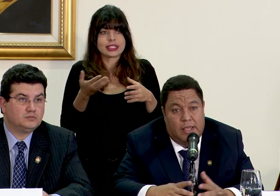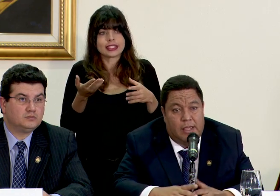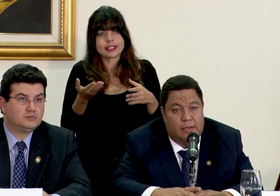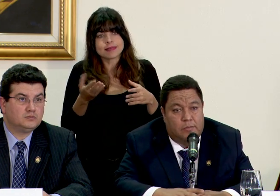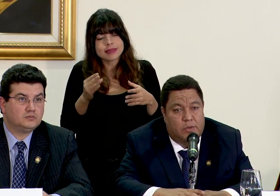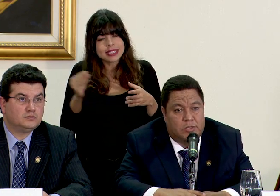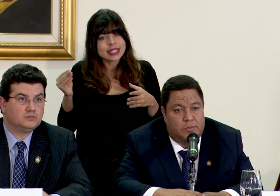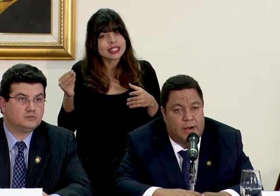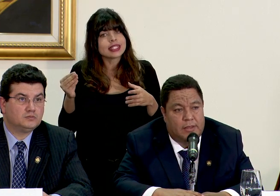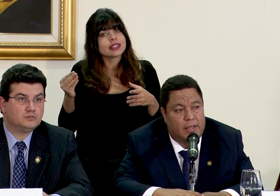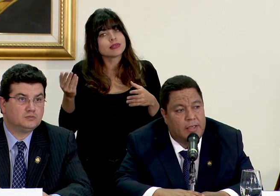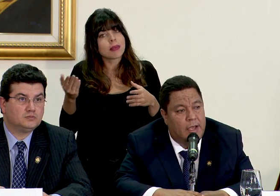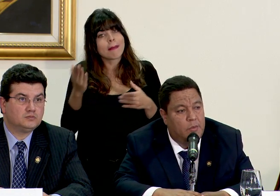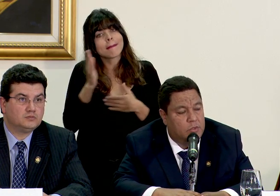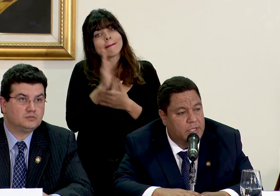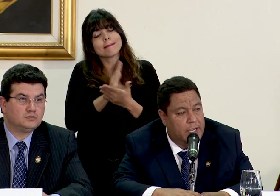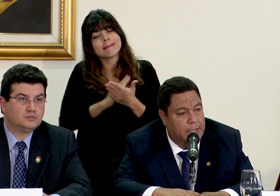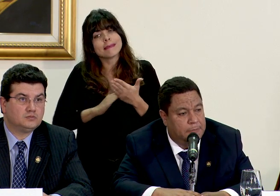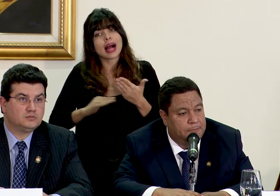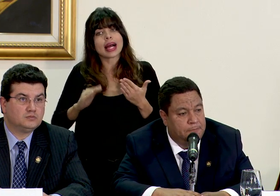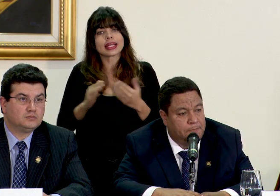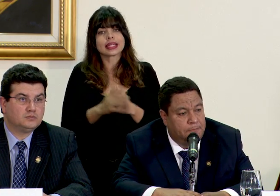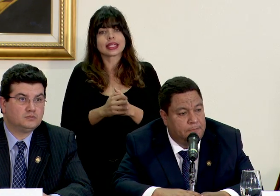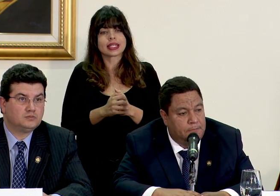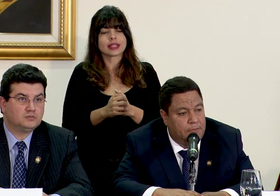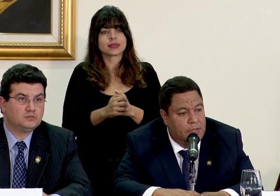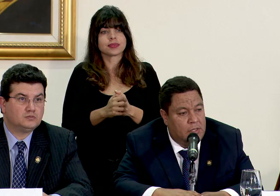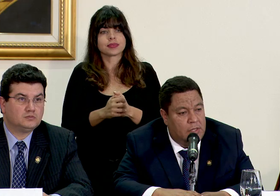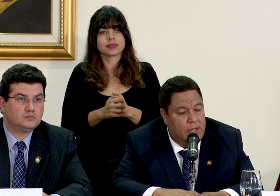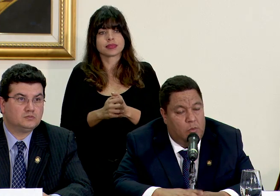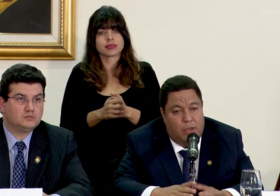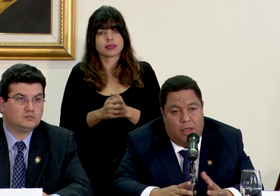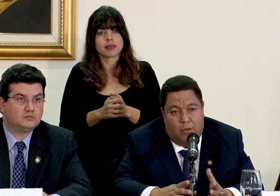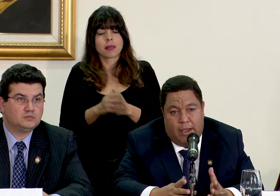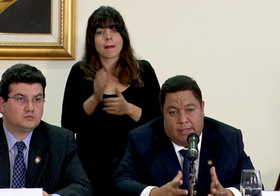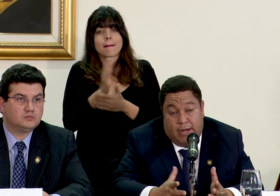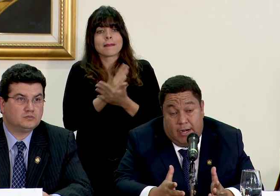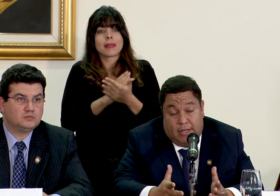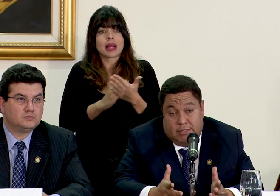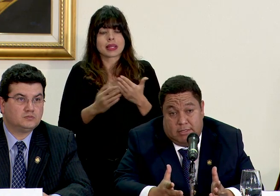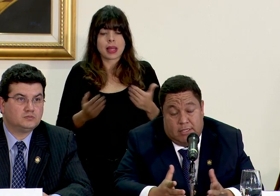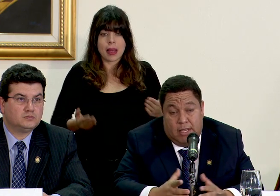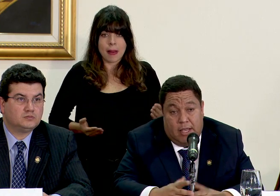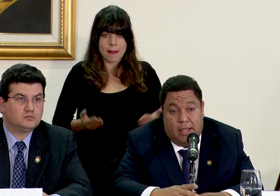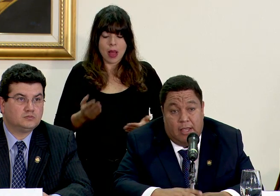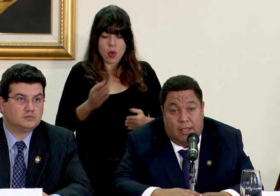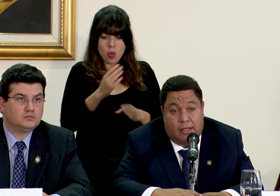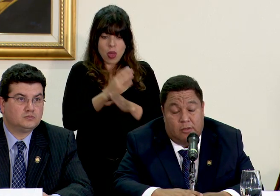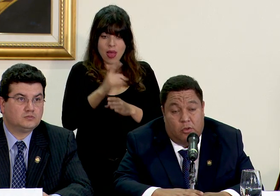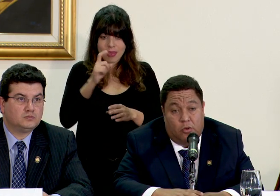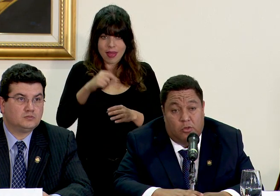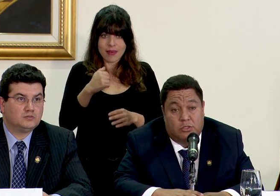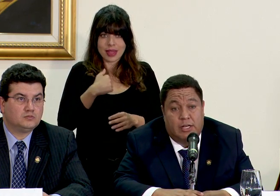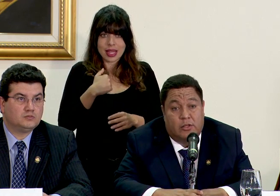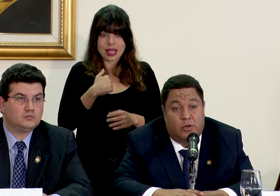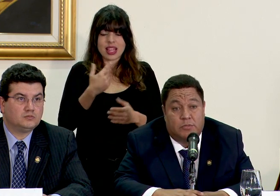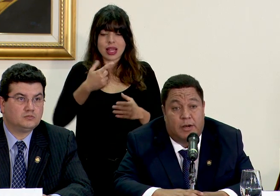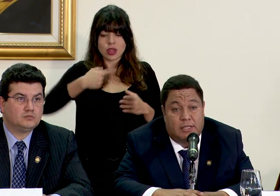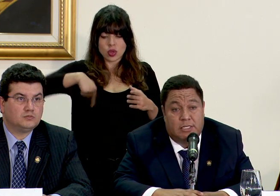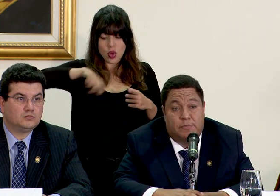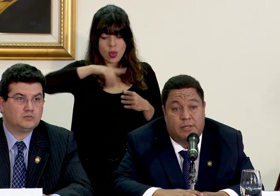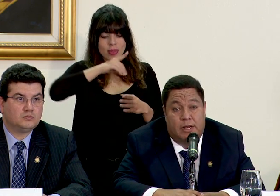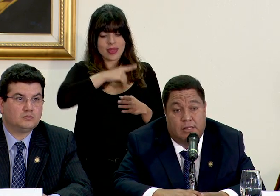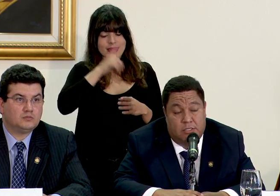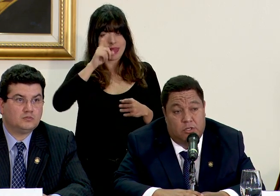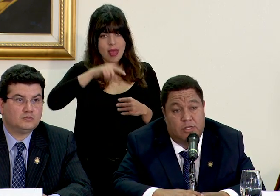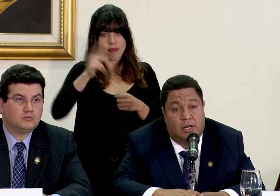y pues parte digamos de del cuidado que hay que tener es que todos los directores